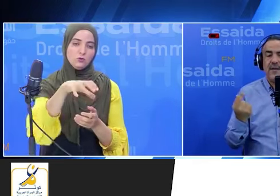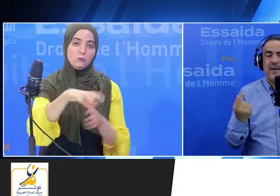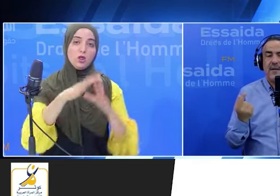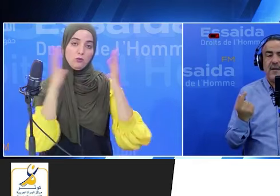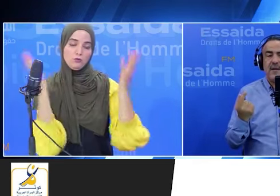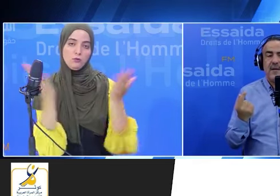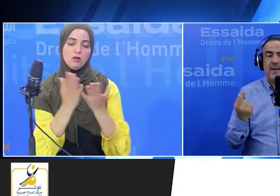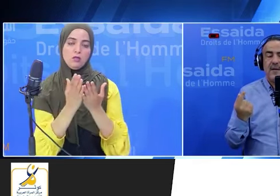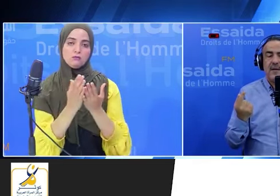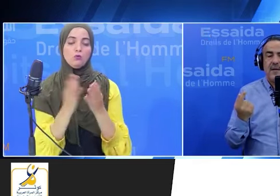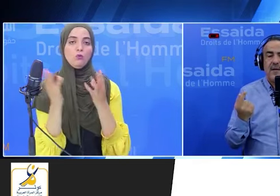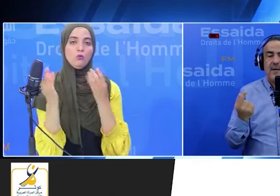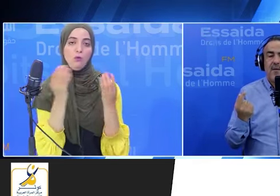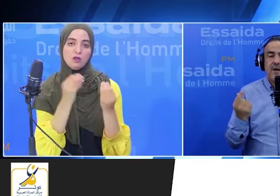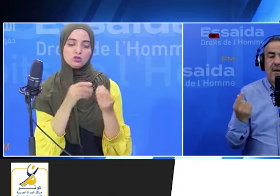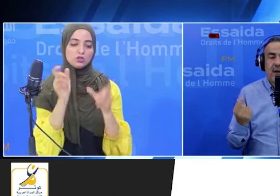ساكل